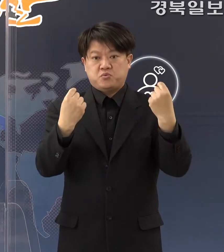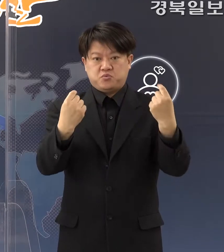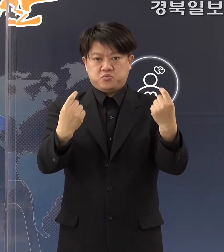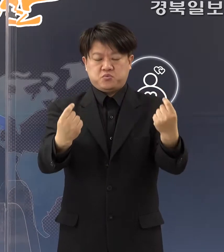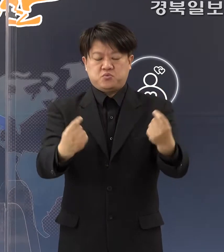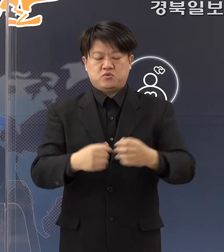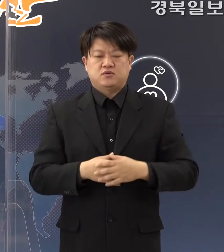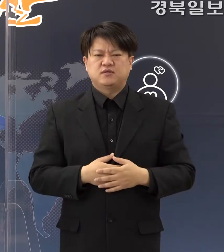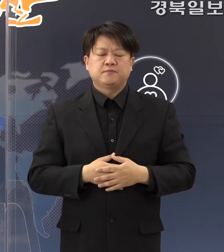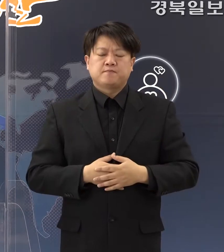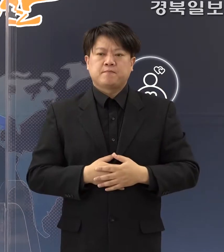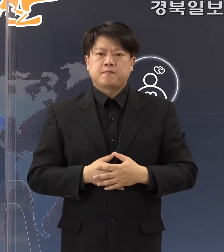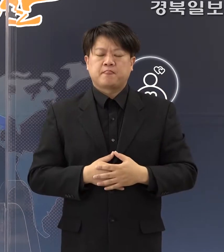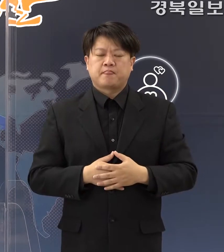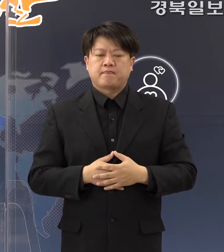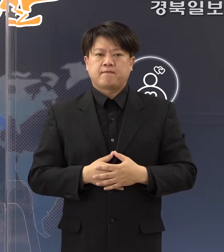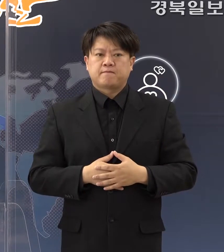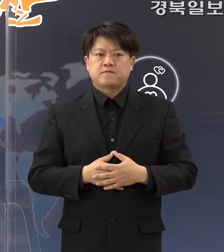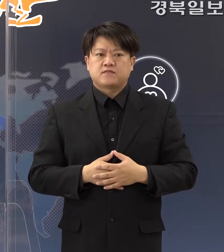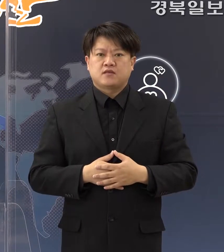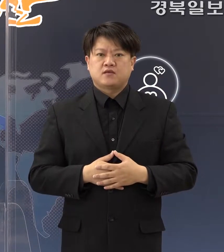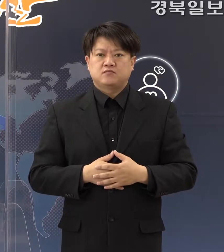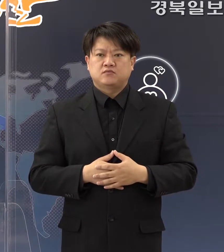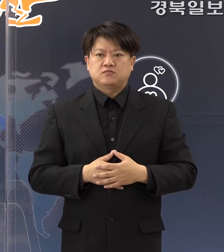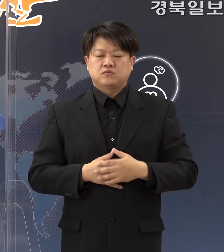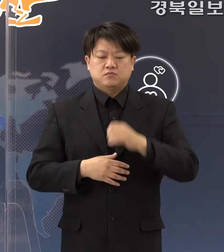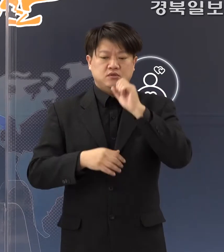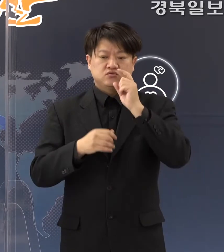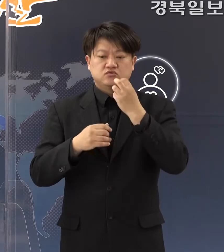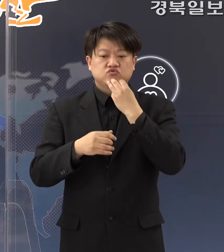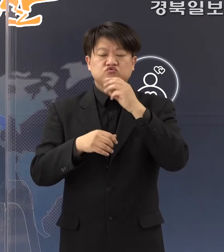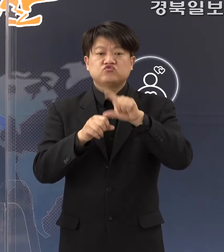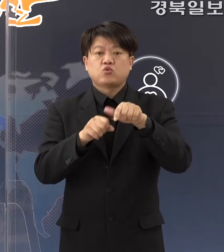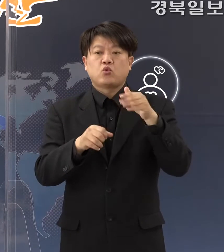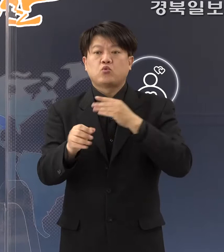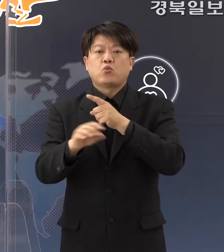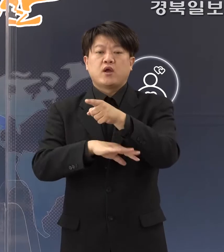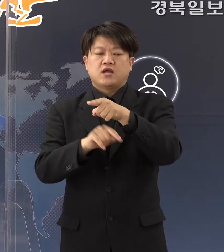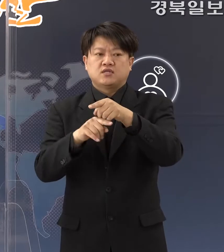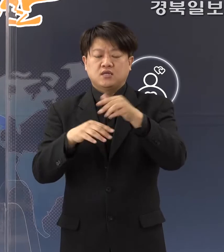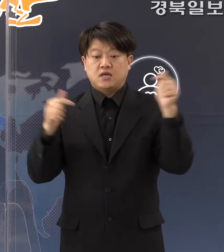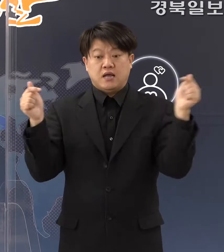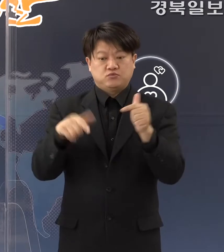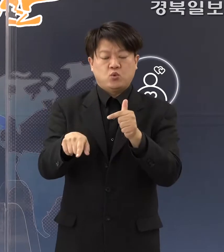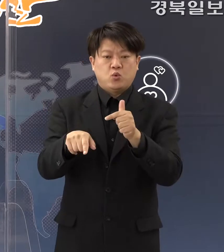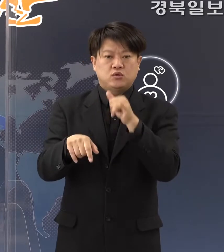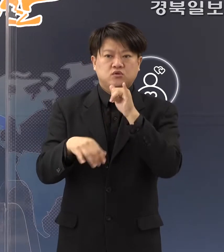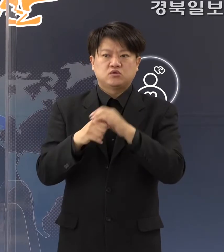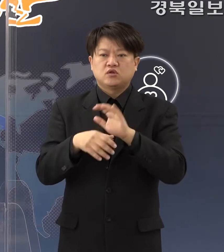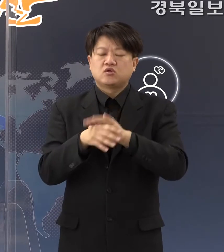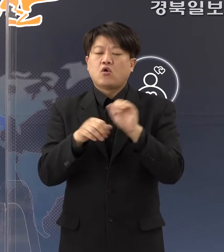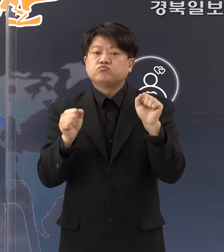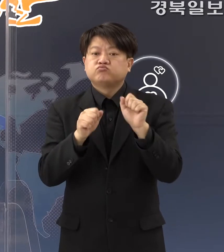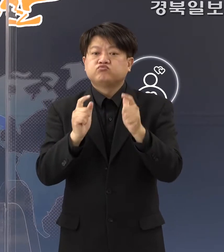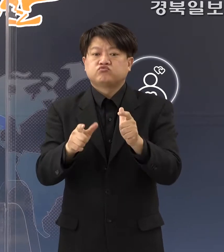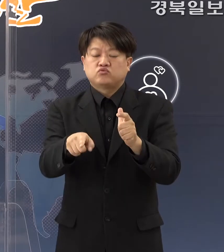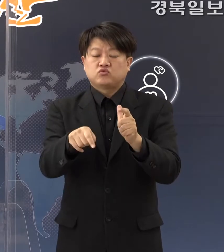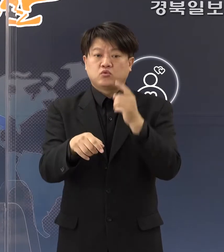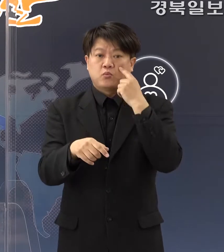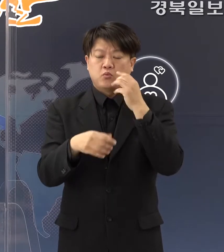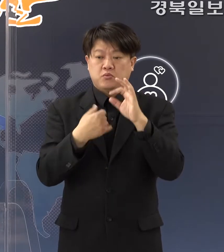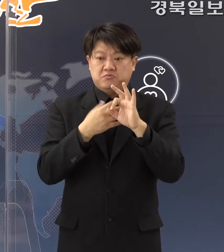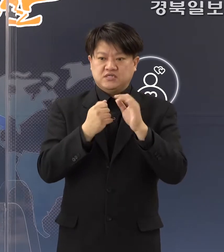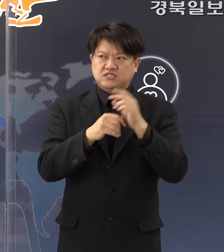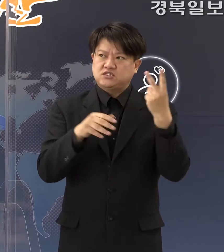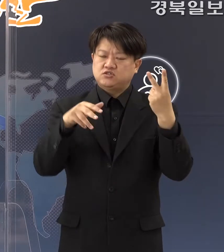있습니다. 그래서 비수도권은 감소세가 확인이 드러나고 우리 경북권도 현재 최근